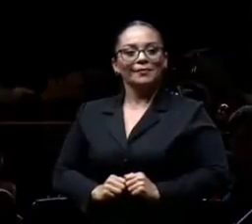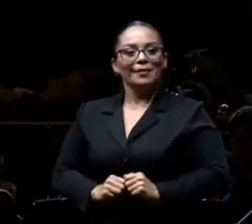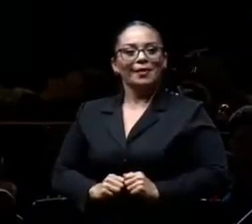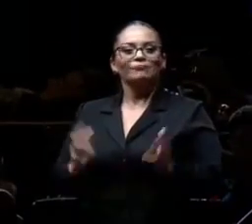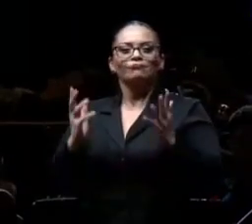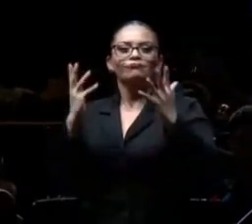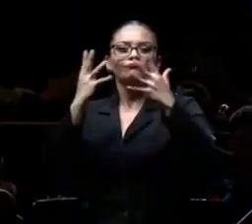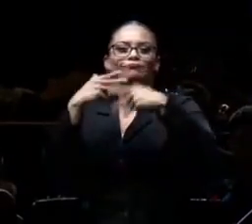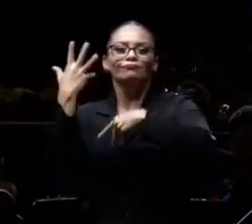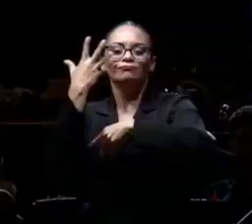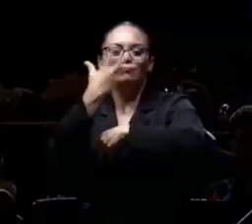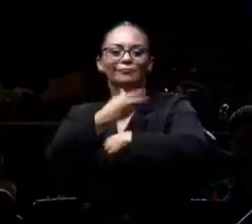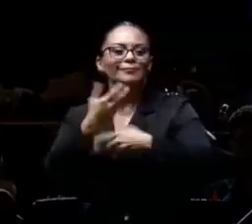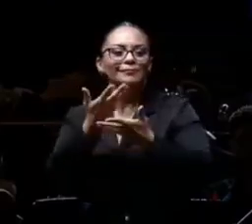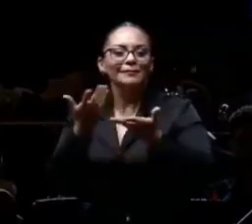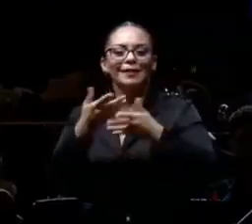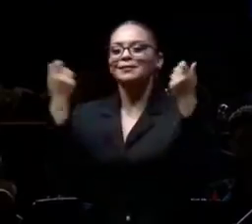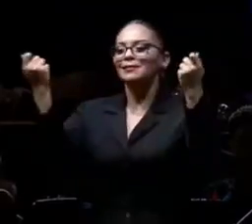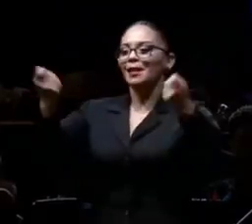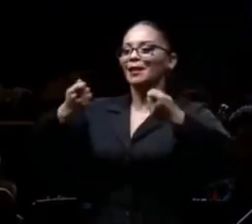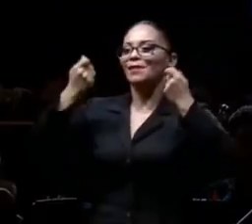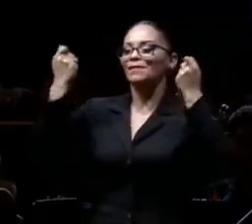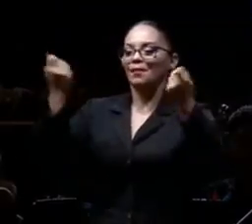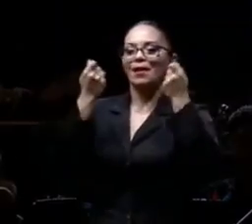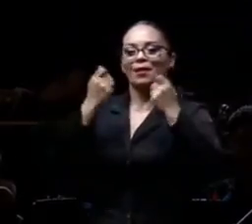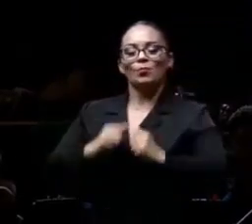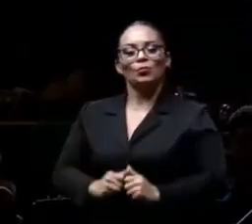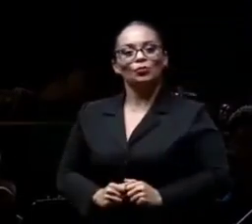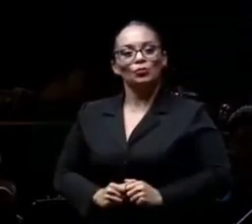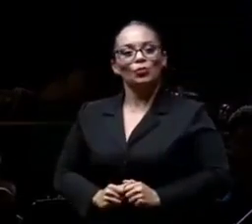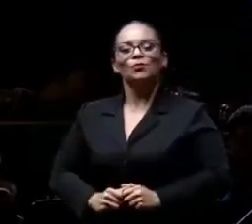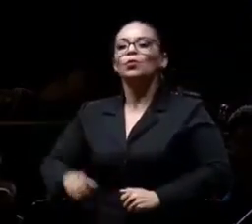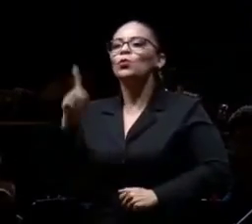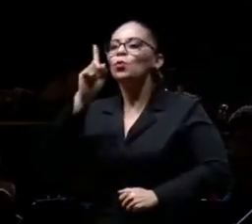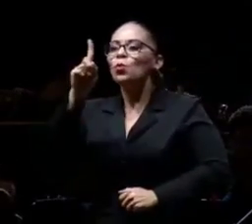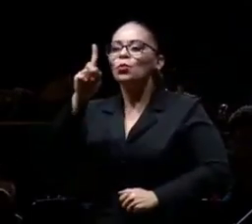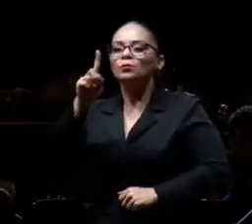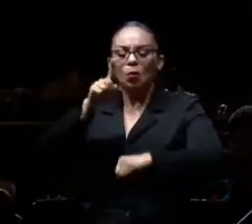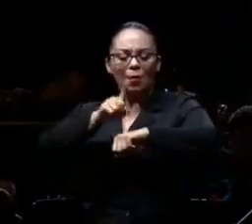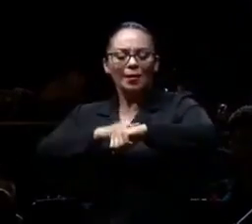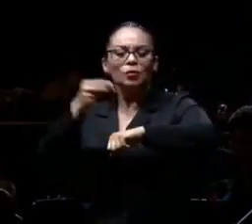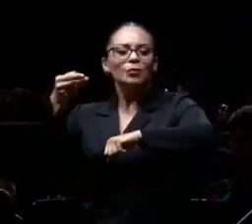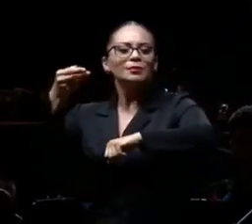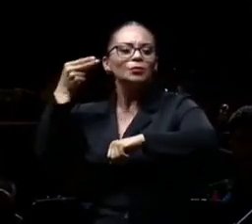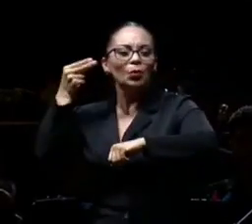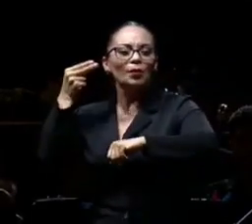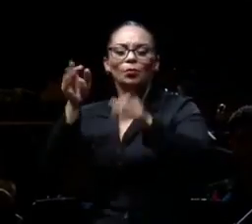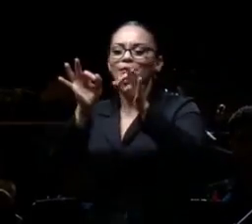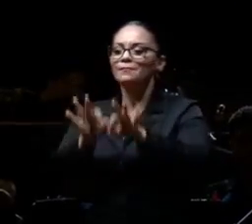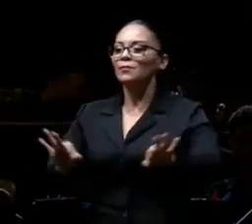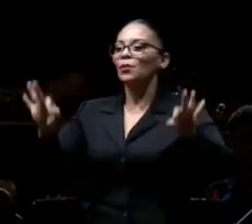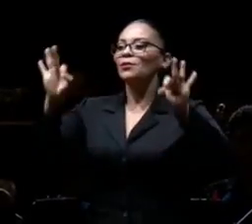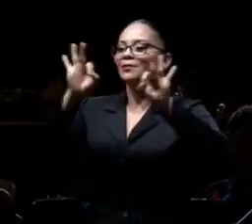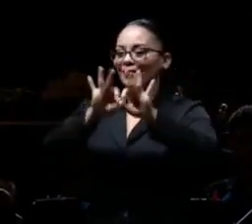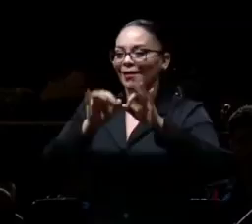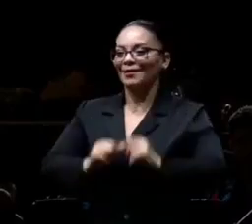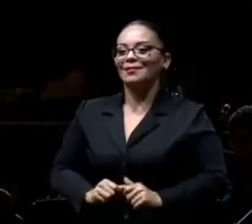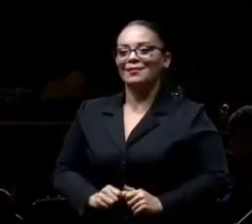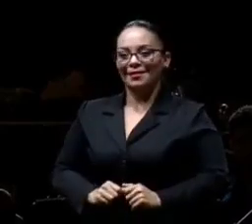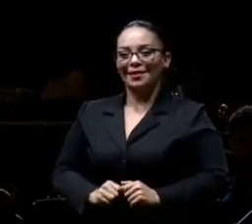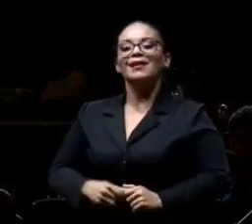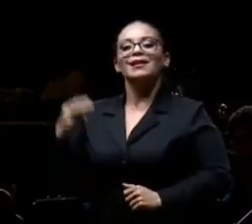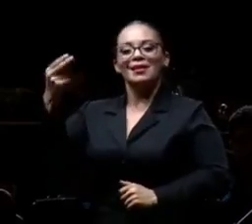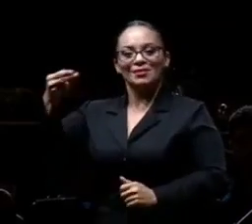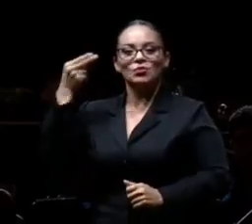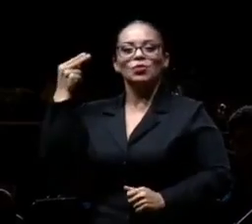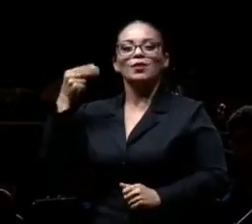y donde celebramos uno de los hitos más importantes en